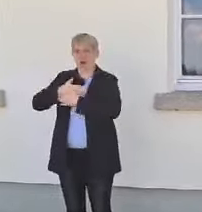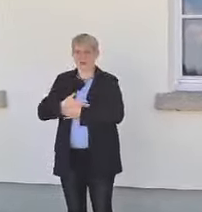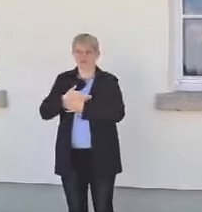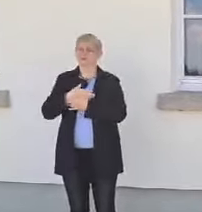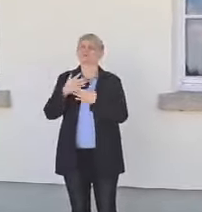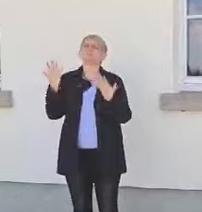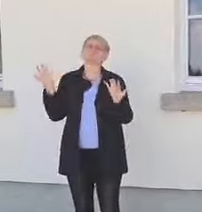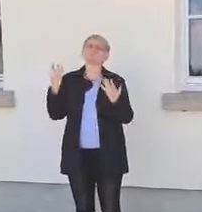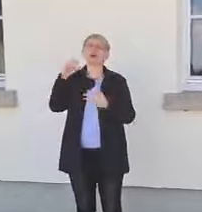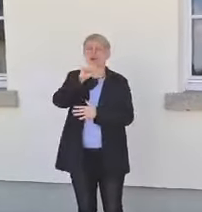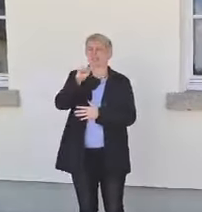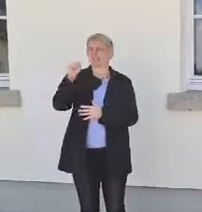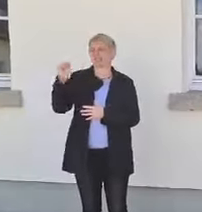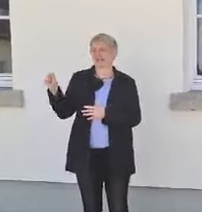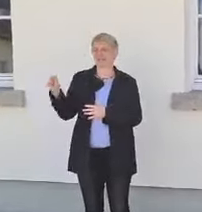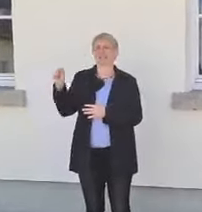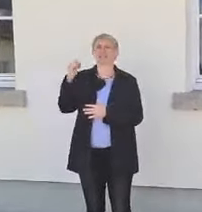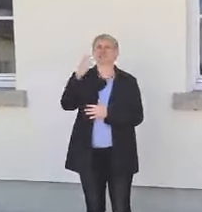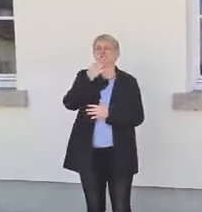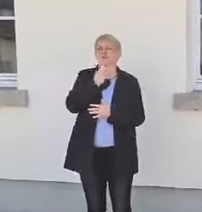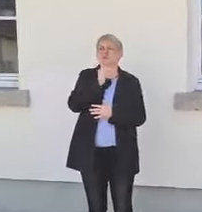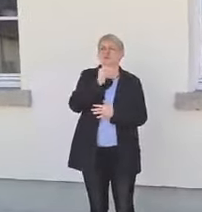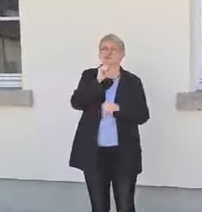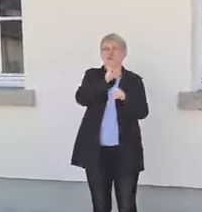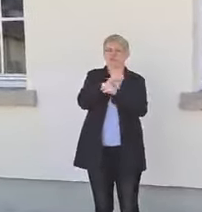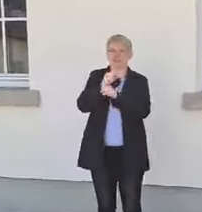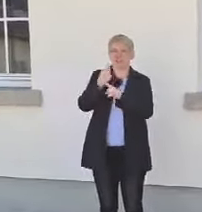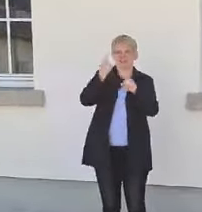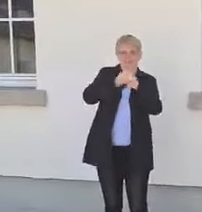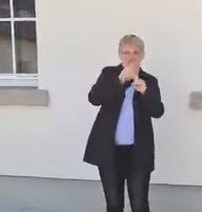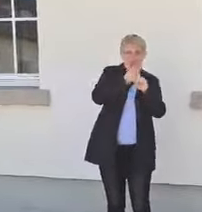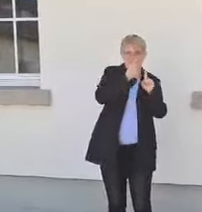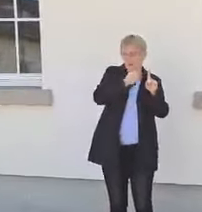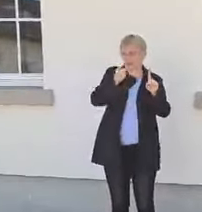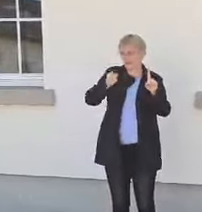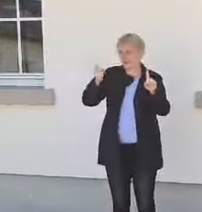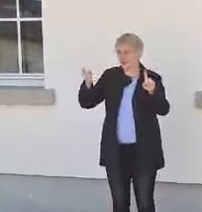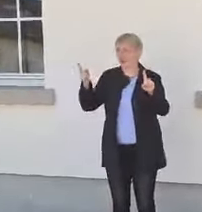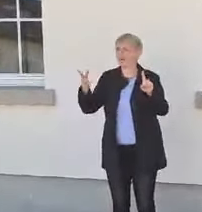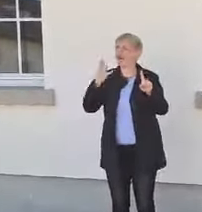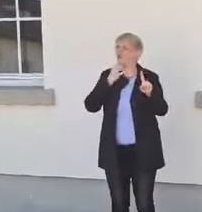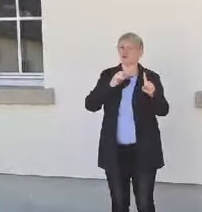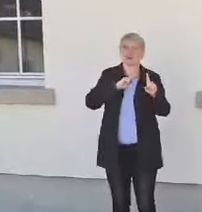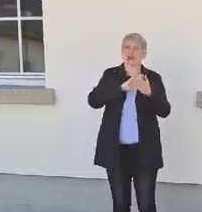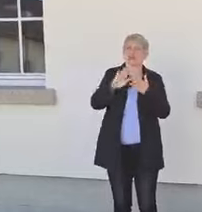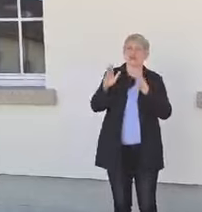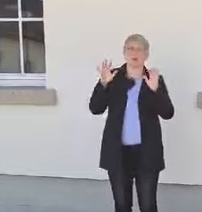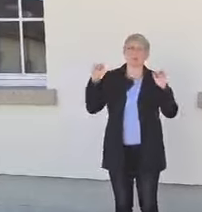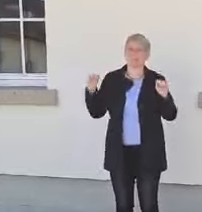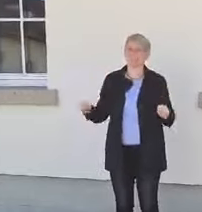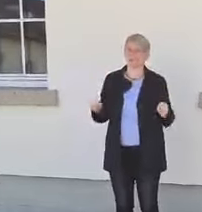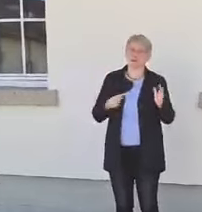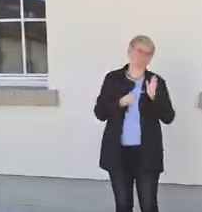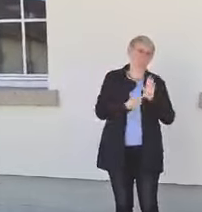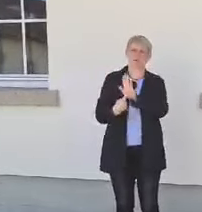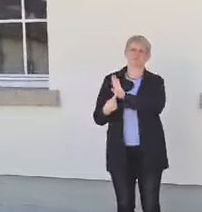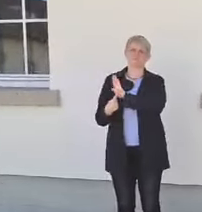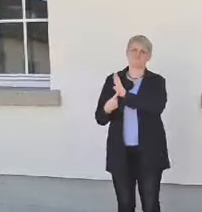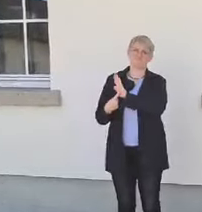SS die Möglichkeit zu geben, die Inhaftierten zu zählen, aber auch Macht zu demonstrieren. Und ich habe